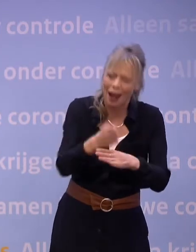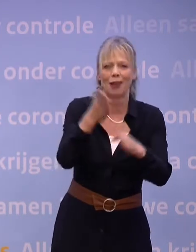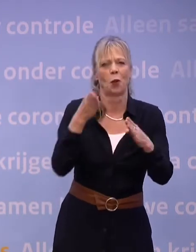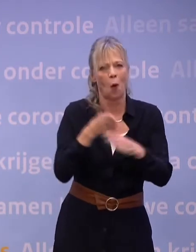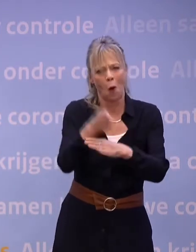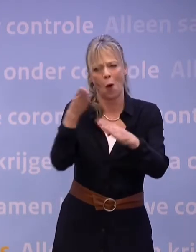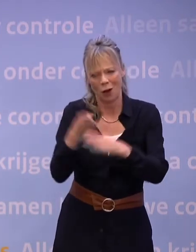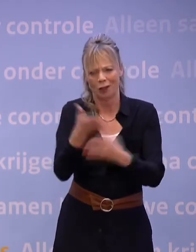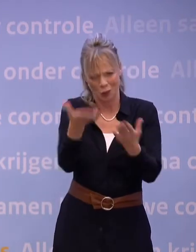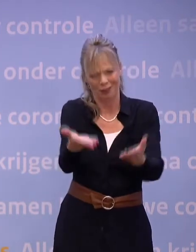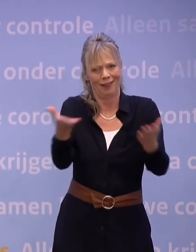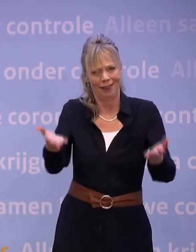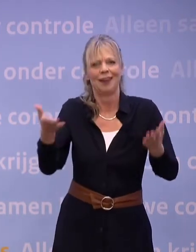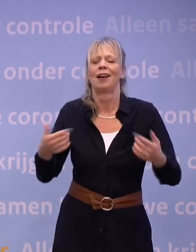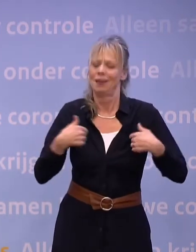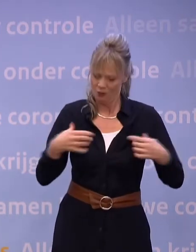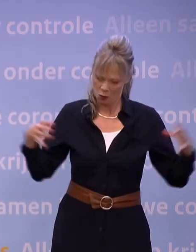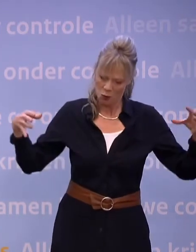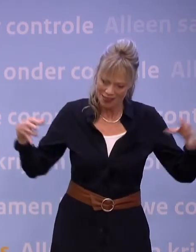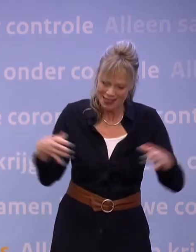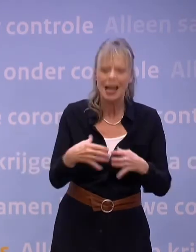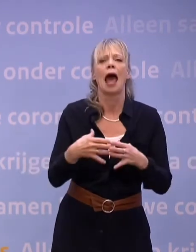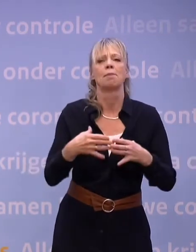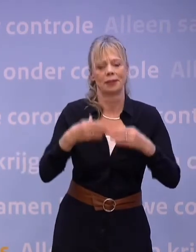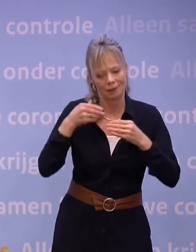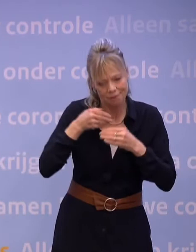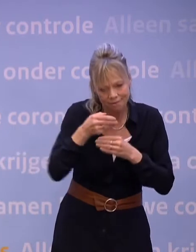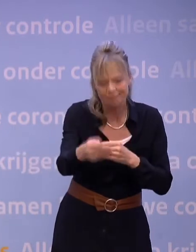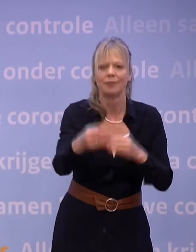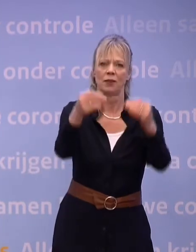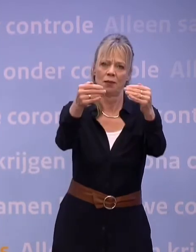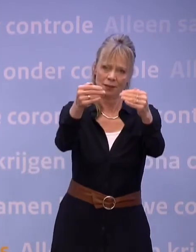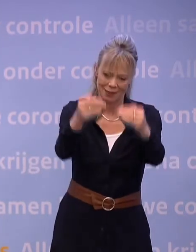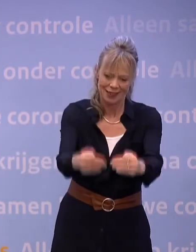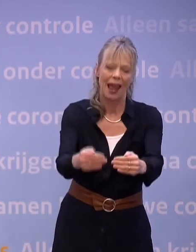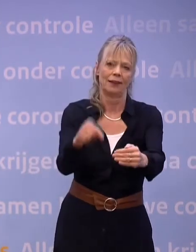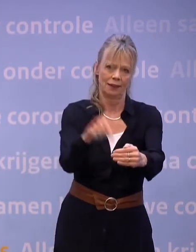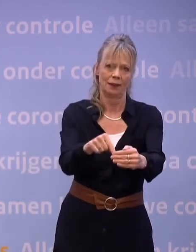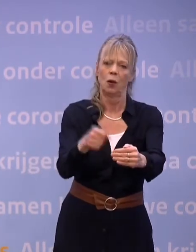Want zo halen we samen de eindstreep op de best mogelijke manier.